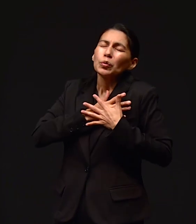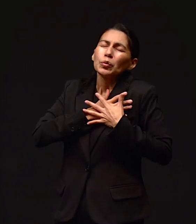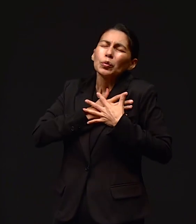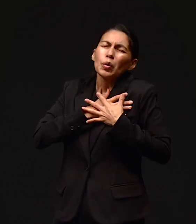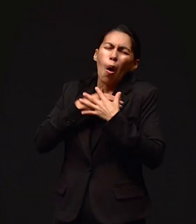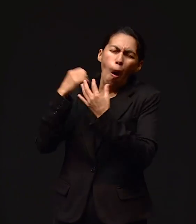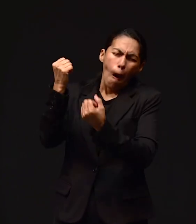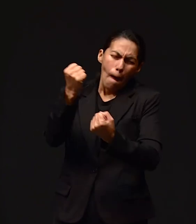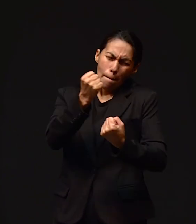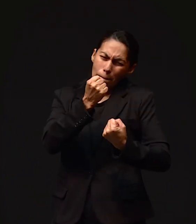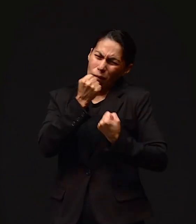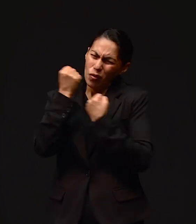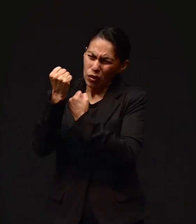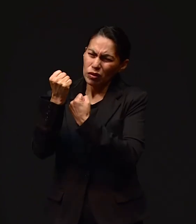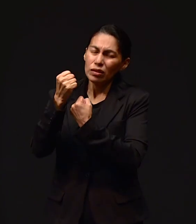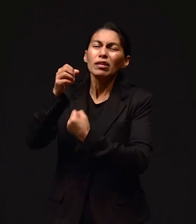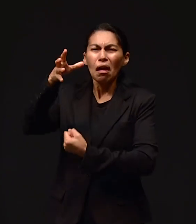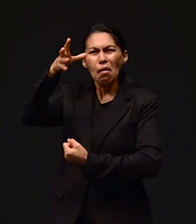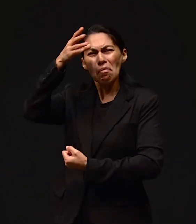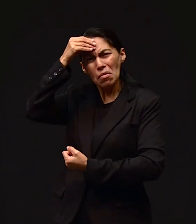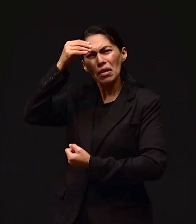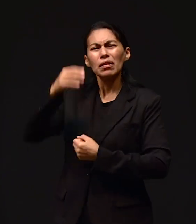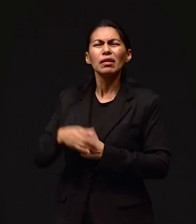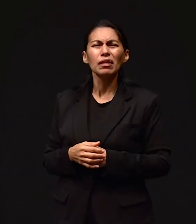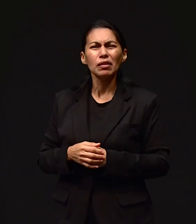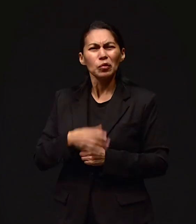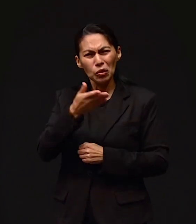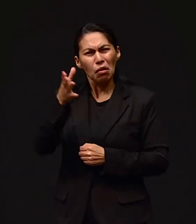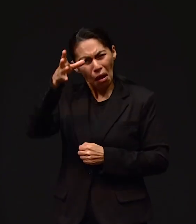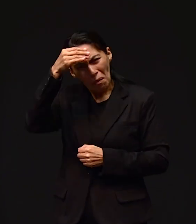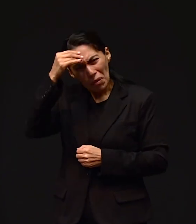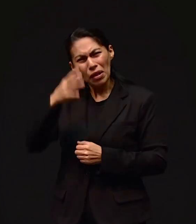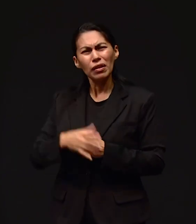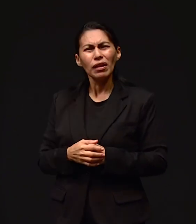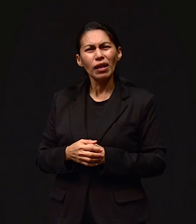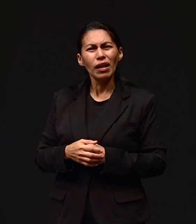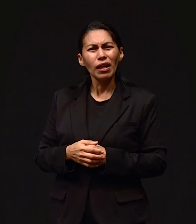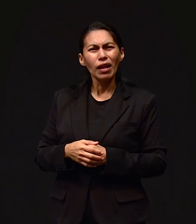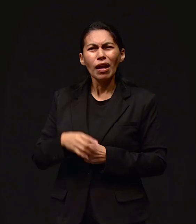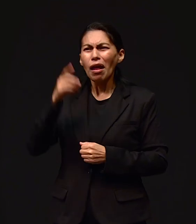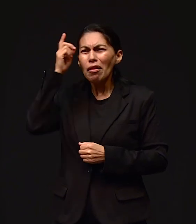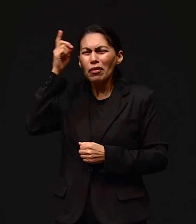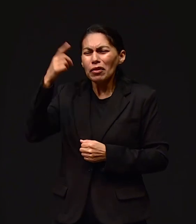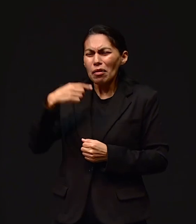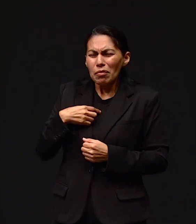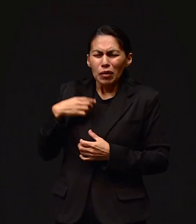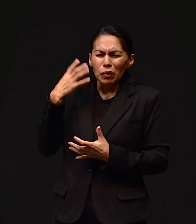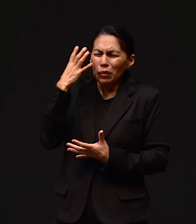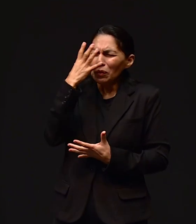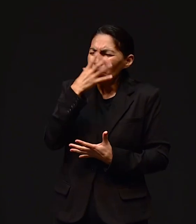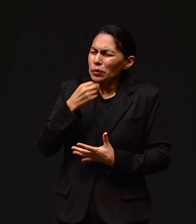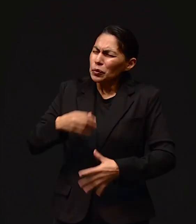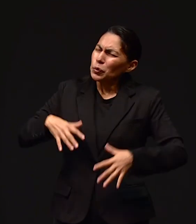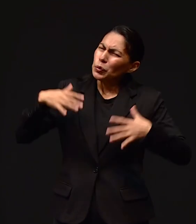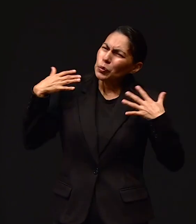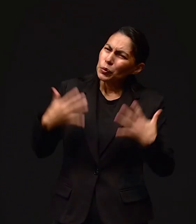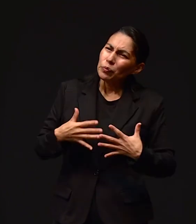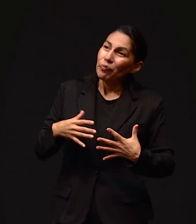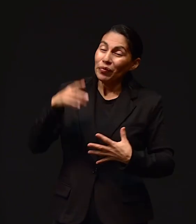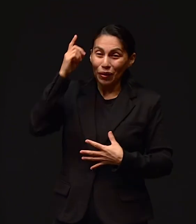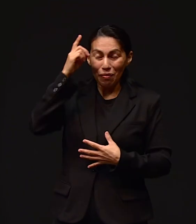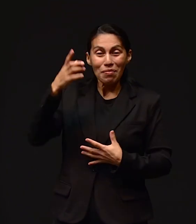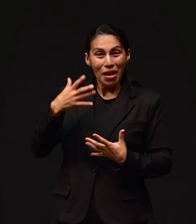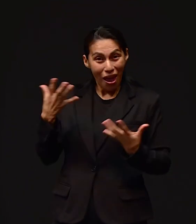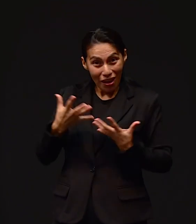todopoderoso. Le digo, me siento muy feliz. Le digo, no puedo parar de decirle, le digo, lo que Dios ha hecho con mí, con ese carro.